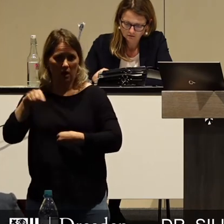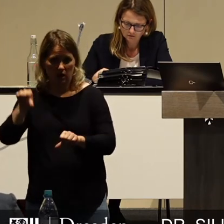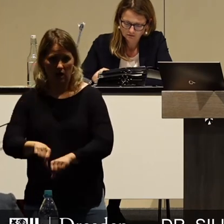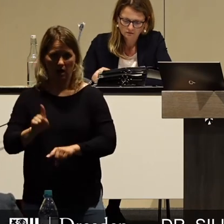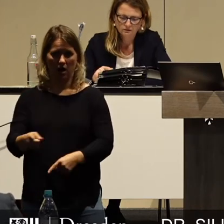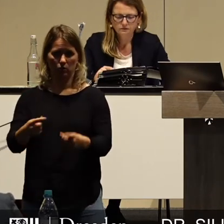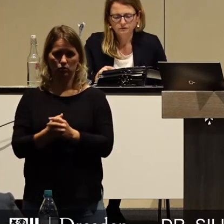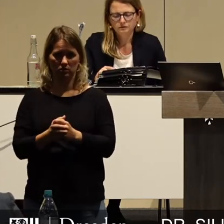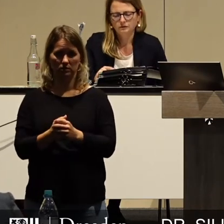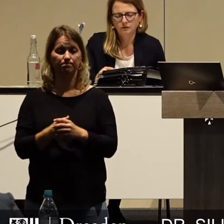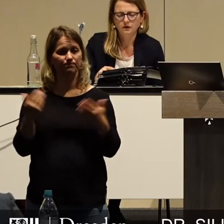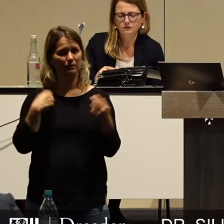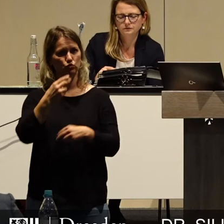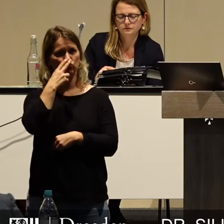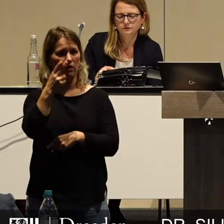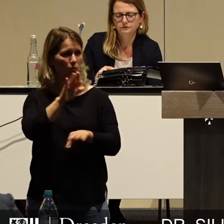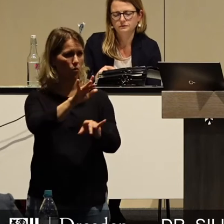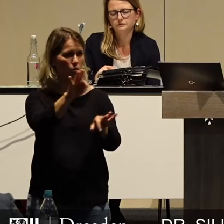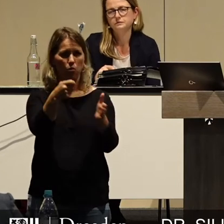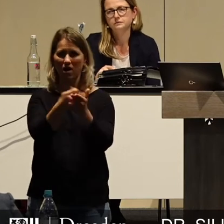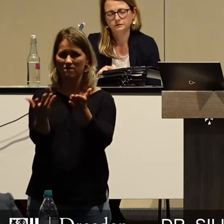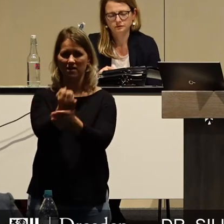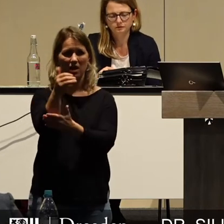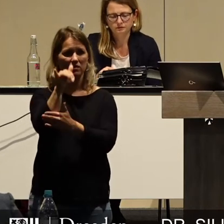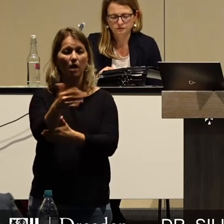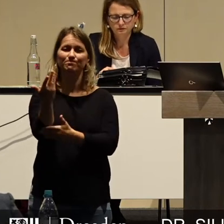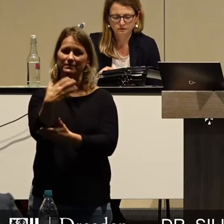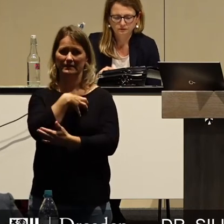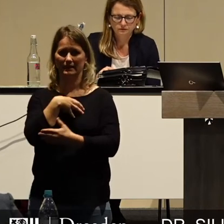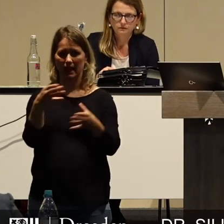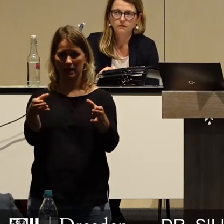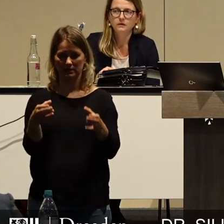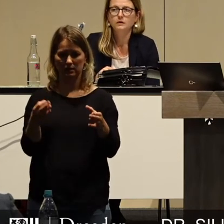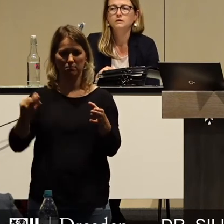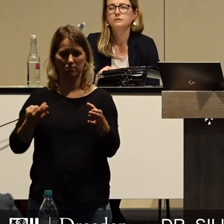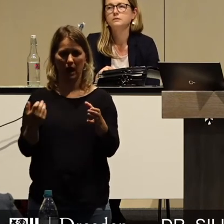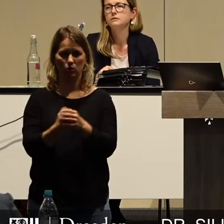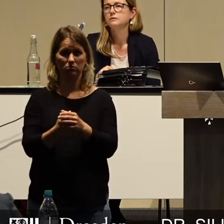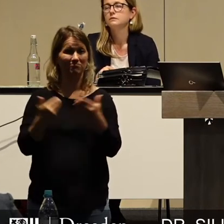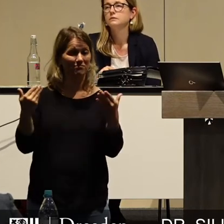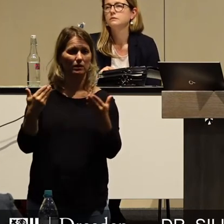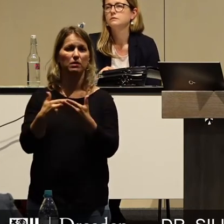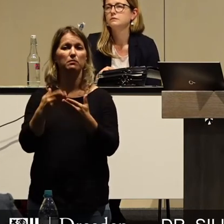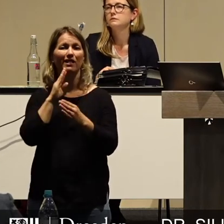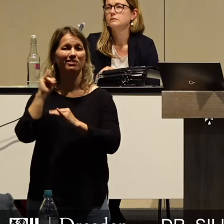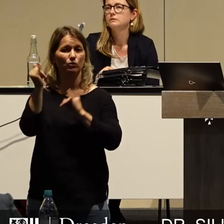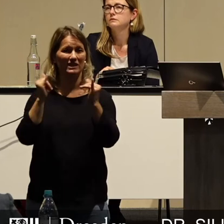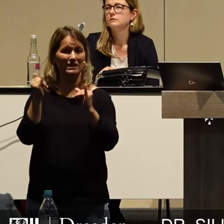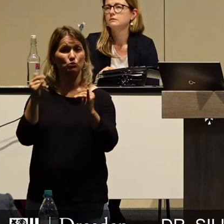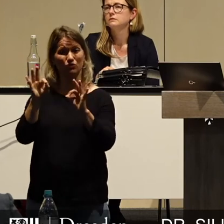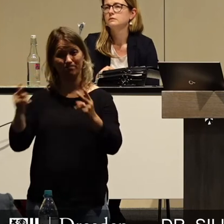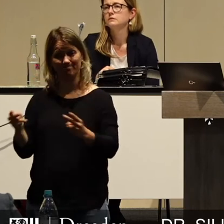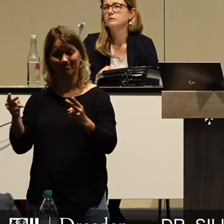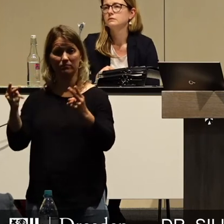vor allem eine echte Wertschöpfung nach Dresden holen. Das geht am besten durch eine Wiederbelebung und Stärkung des Tourismus und bessere Rahmenbedingungen für